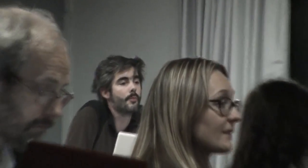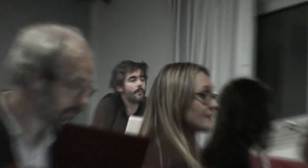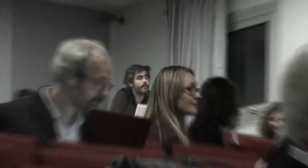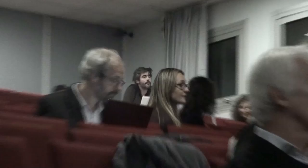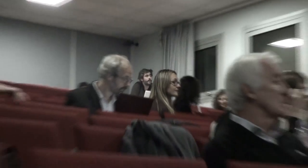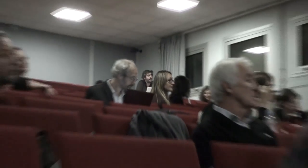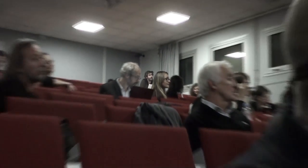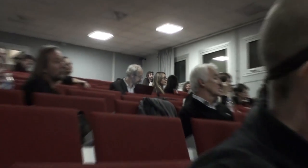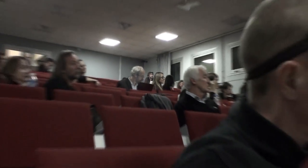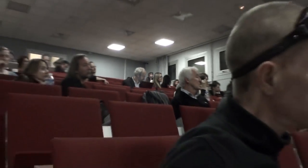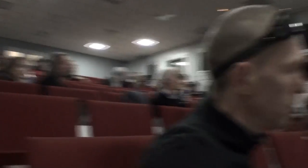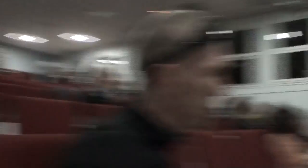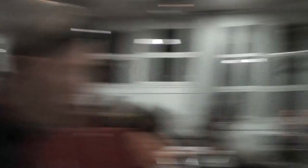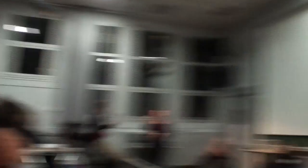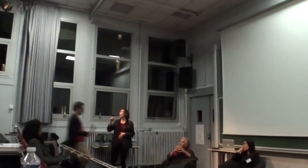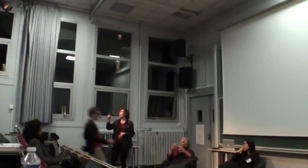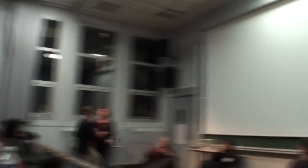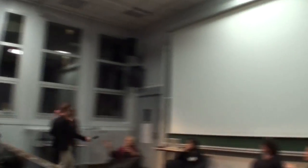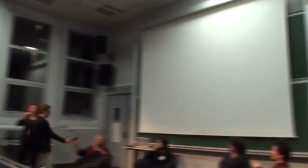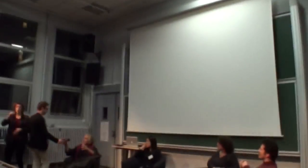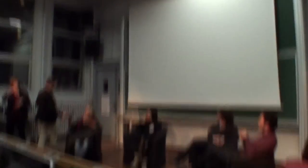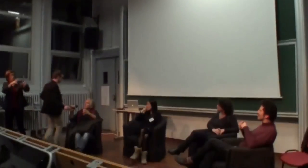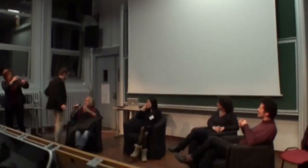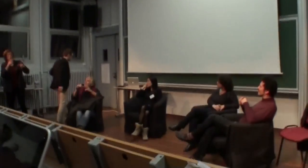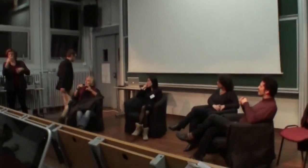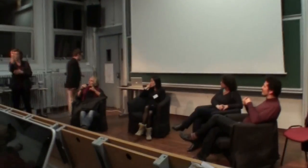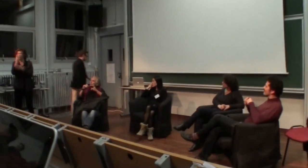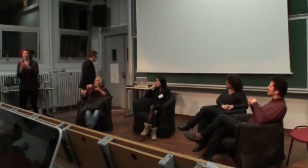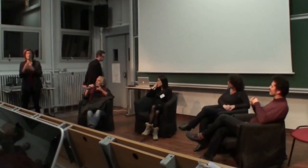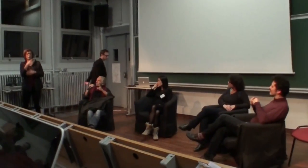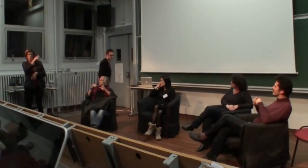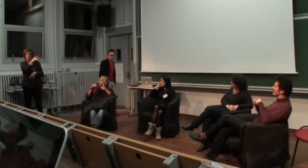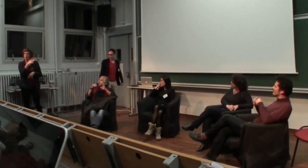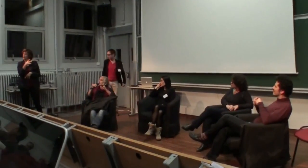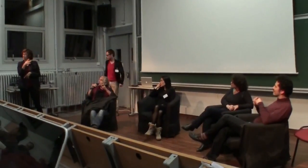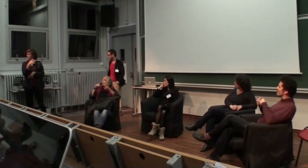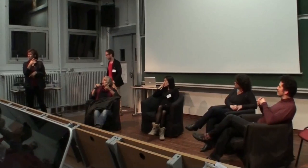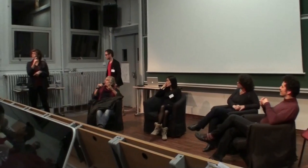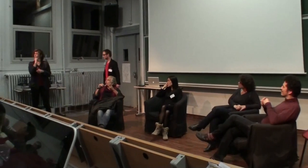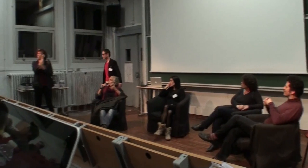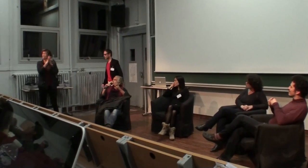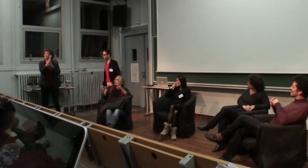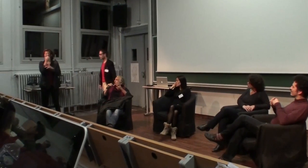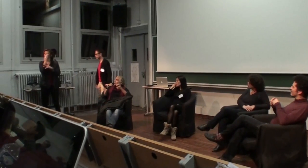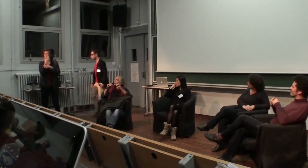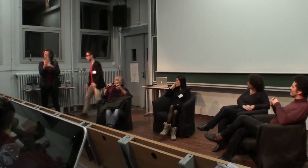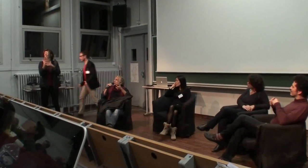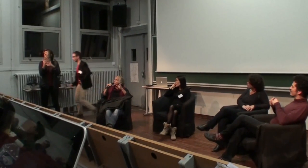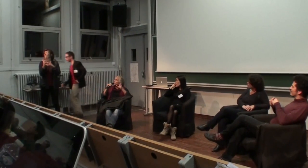Olivier évoque c la question de l'intégration l'intégration il faut savoir que l'intégration des points de